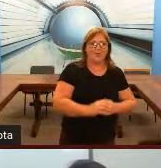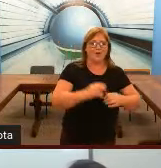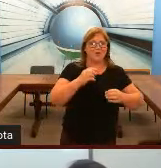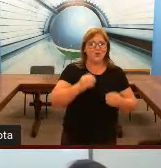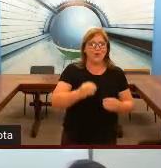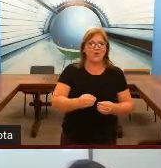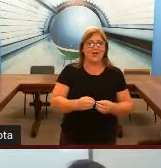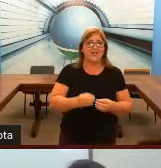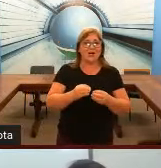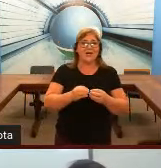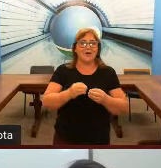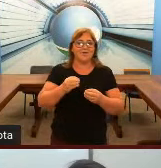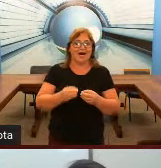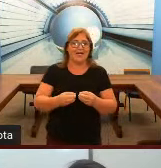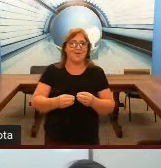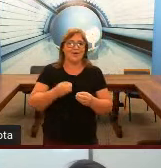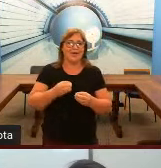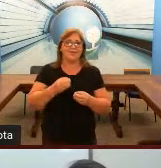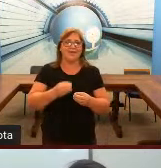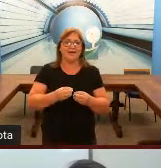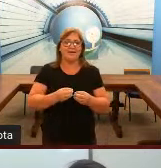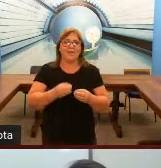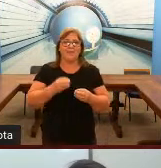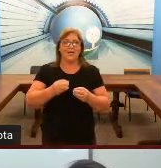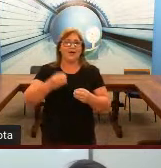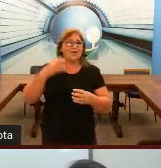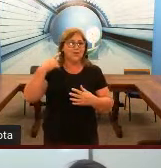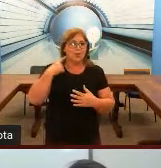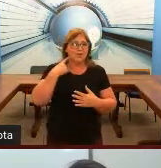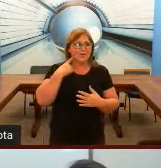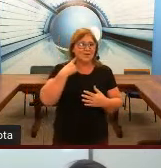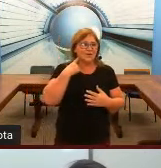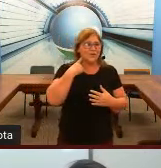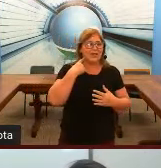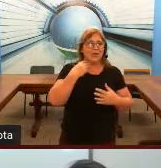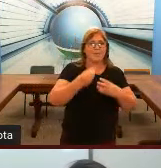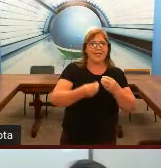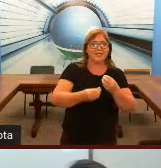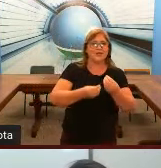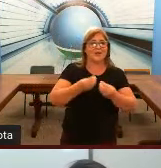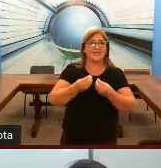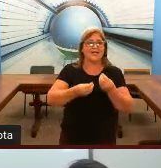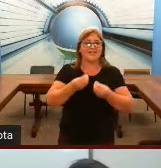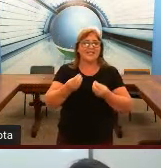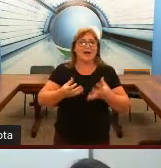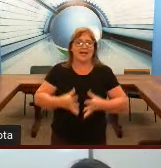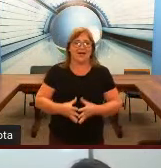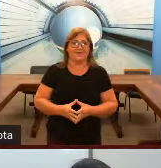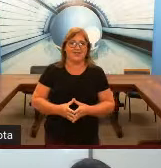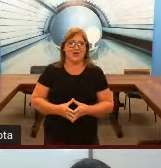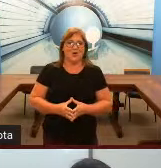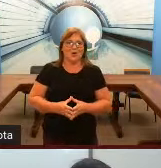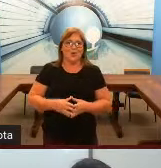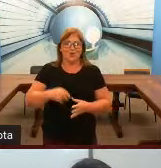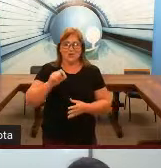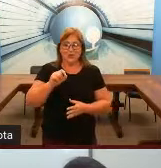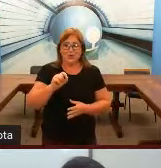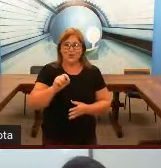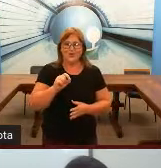Porque o surdo, ele só não fala porque ele não tem, porque ele não escuta, porque ele não aprende a tonalidade das palavras. O surdo,